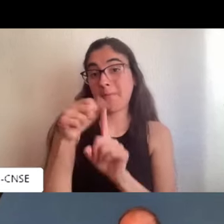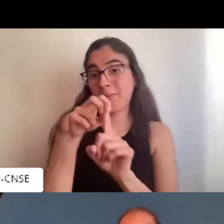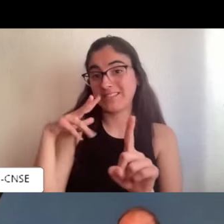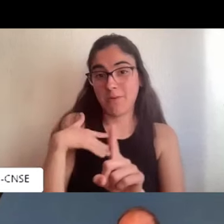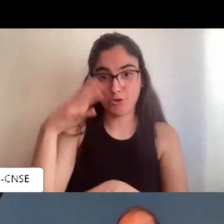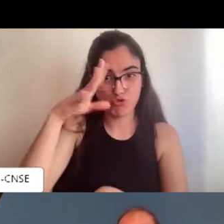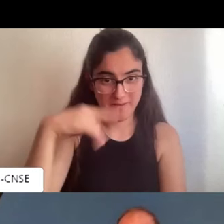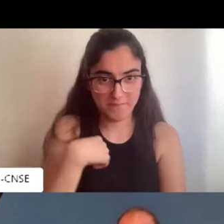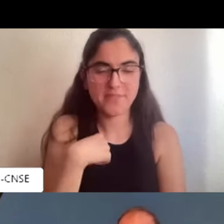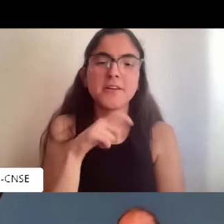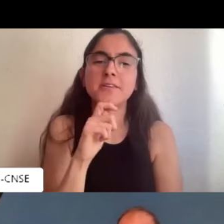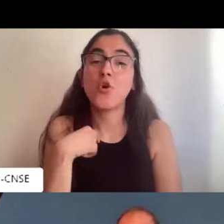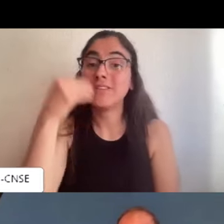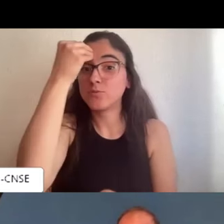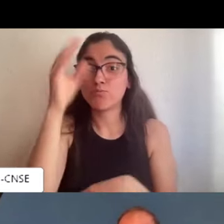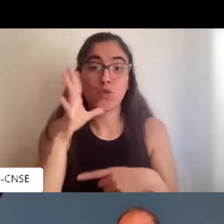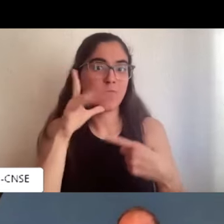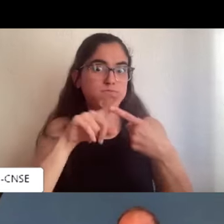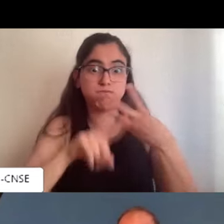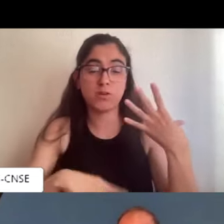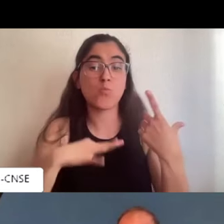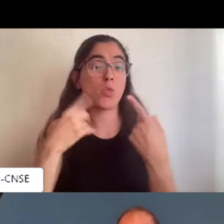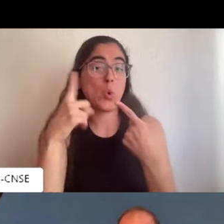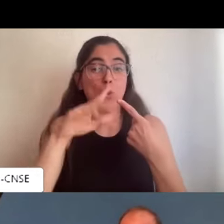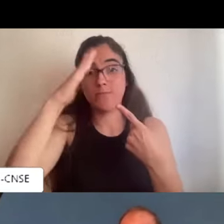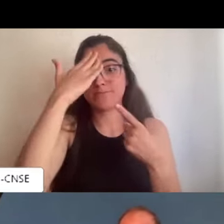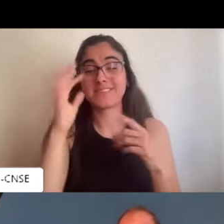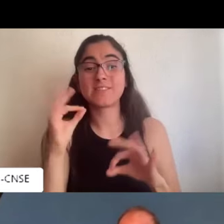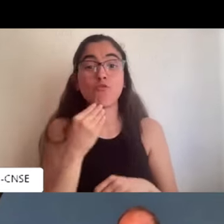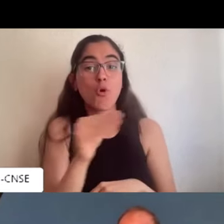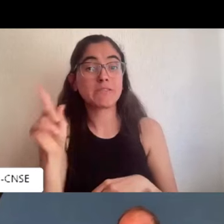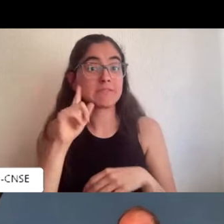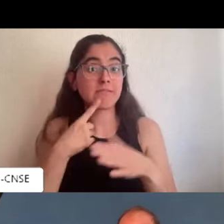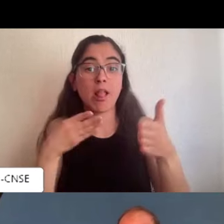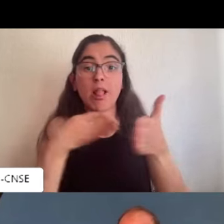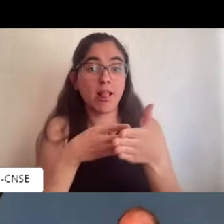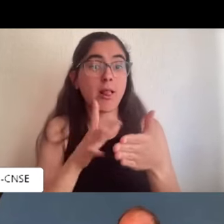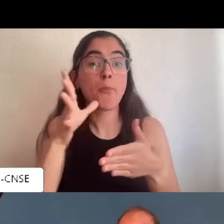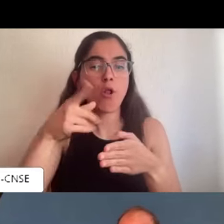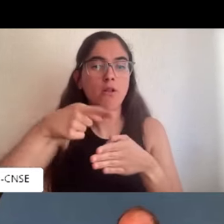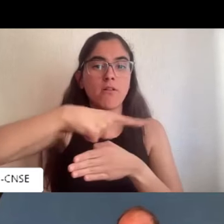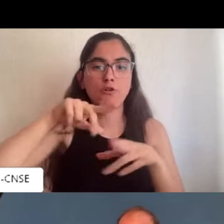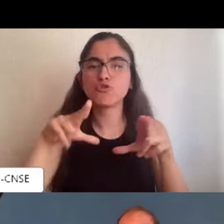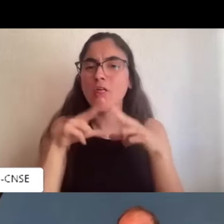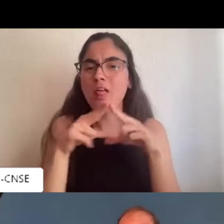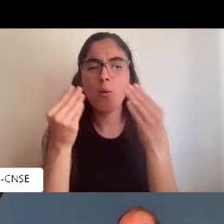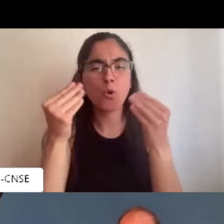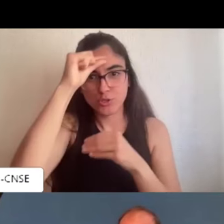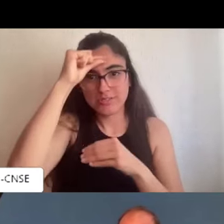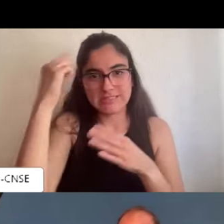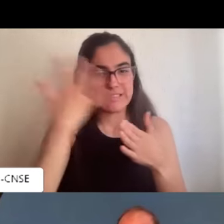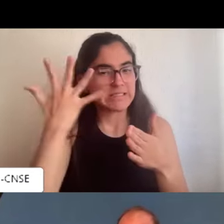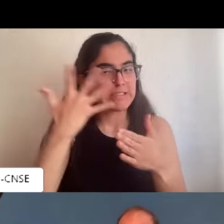que es este porcentaje tan alto? Claro, yo como Sole te diría que por varios factores. Uno de ellos puede ser